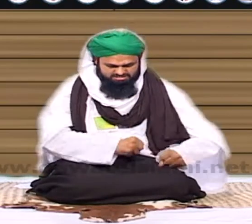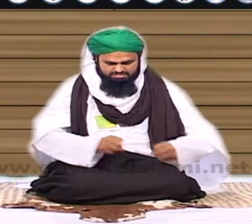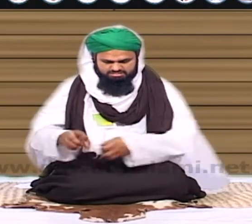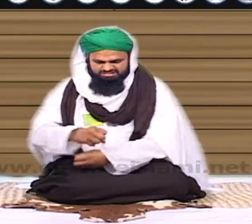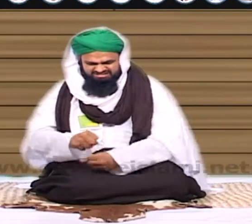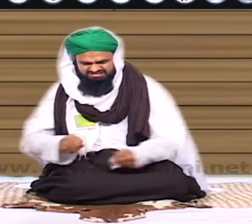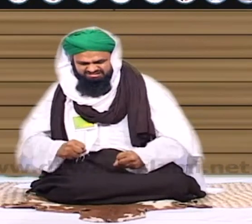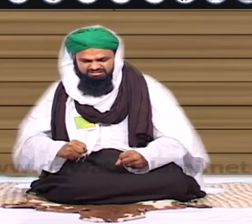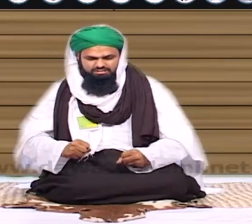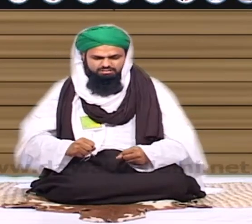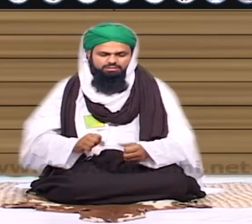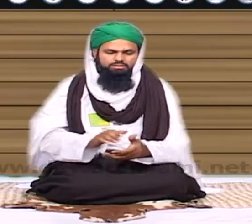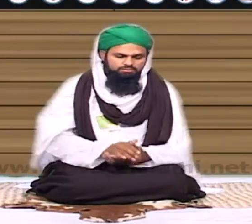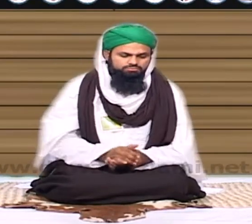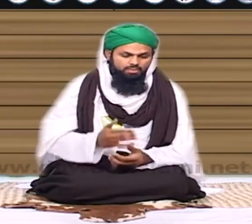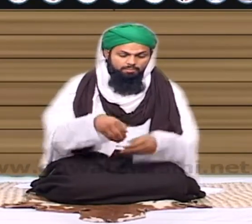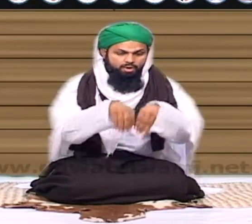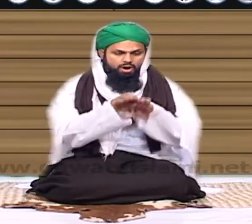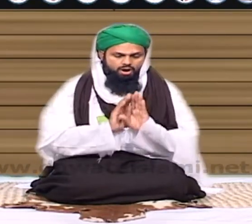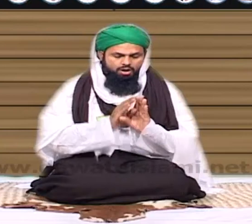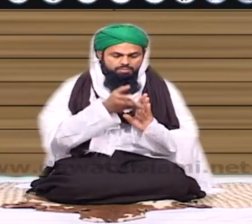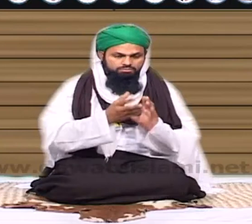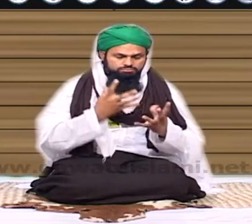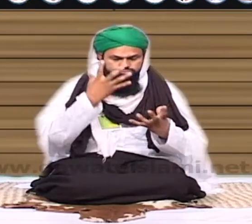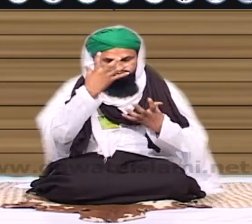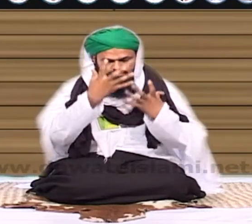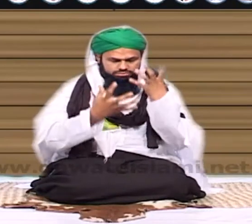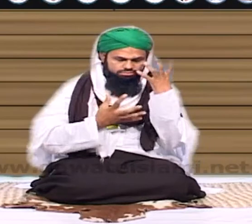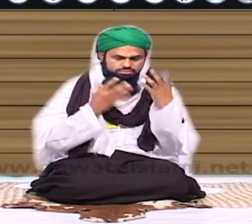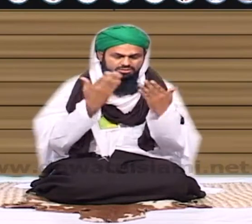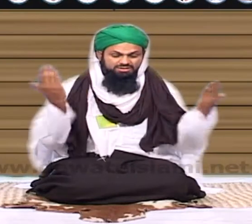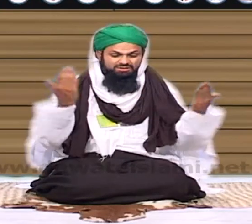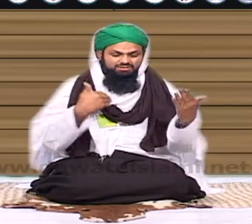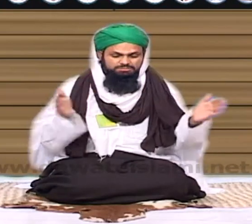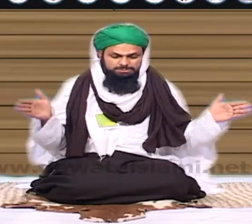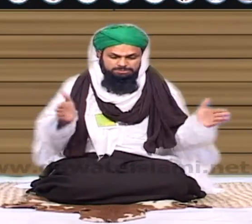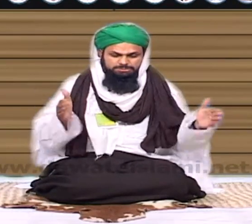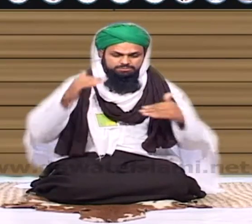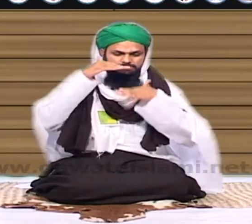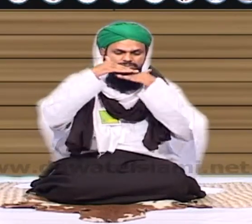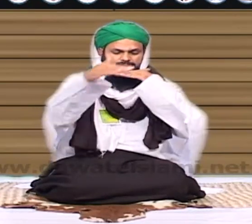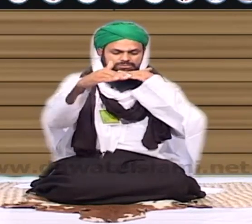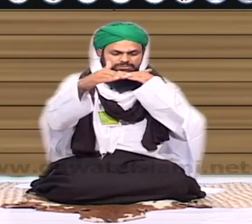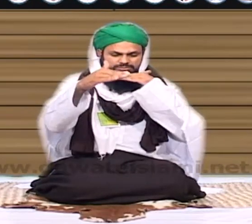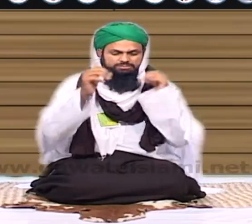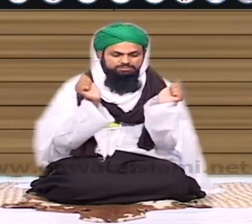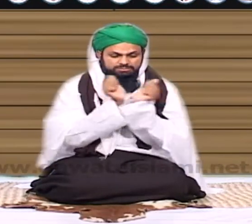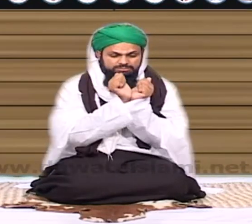زنجیروں اس کو بھی جکڑا ہوا اب ایک آدمی تو بیچے قبر میں جا کر گھبر آجا تنگو تاری قبر اور پھر اوپر سے یہ تلق